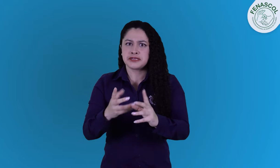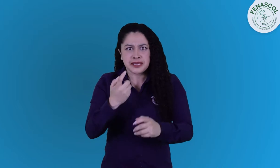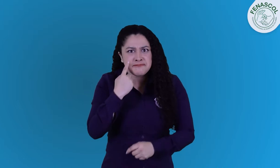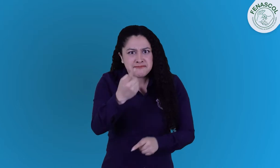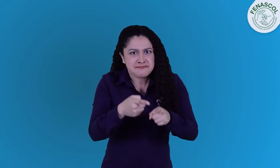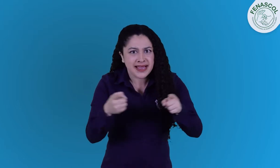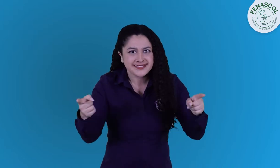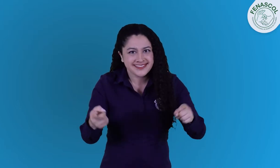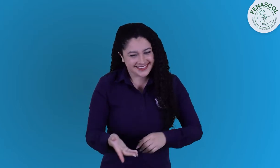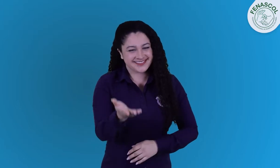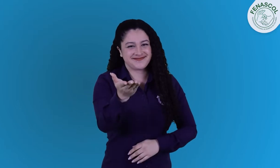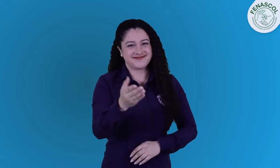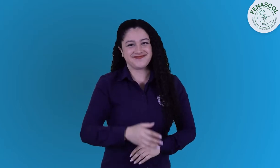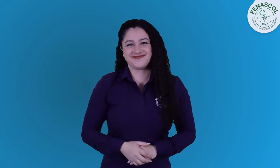lo que sucedió en esta reunión.